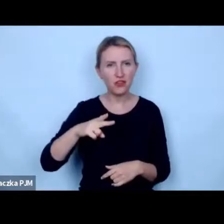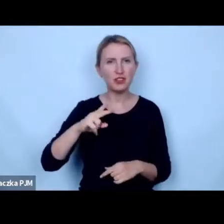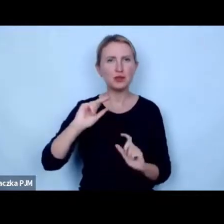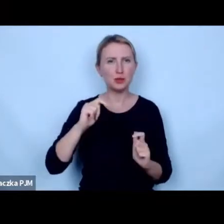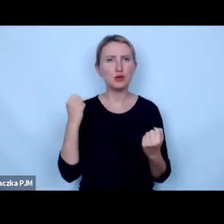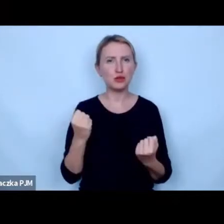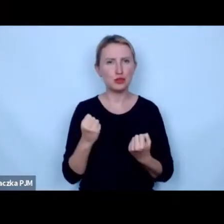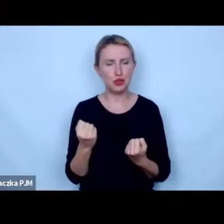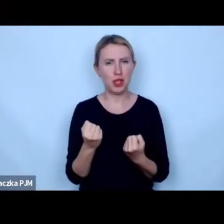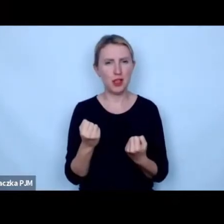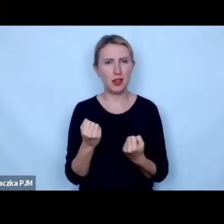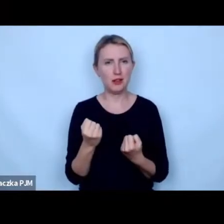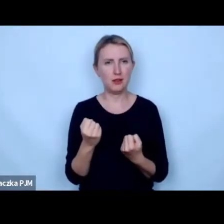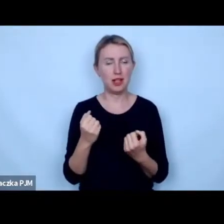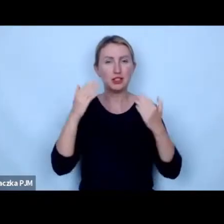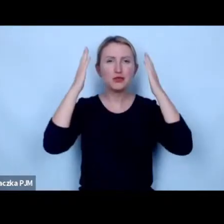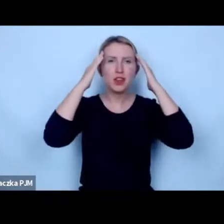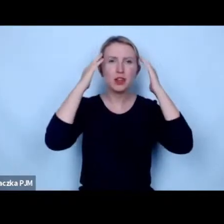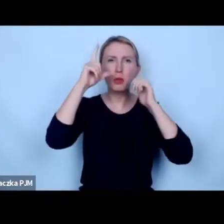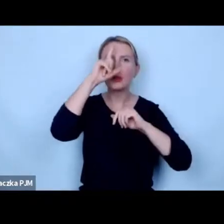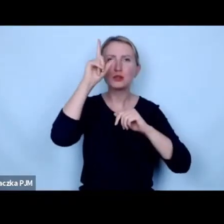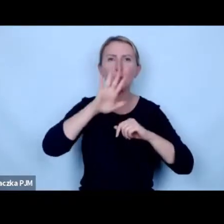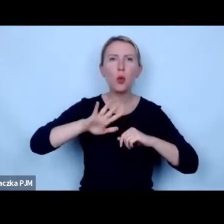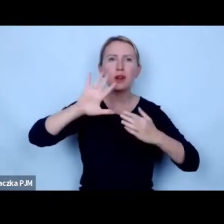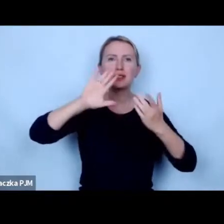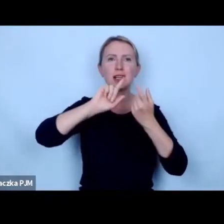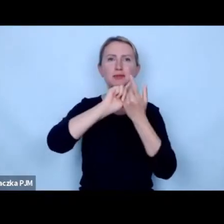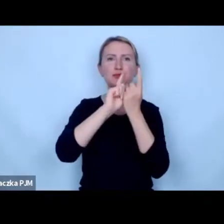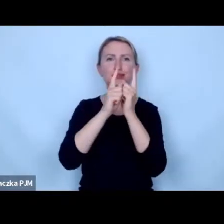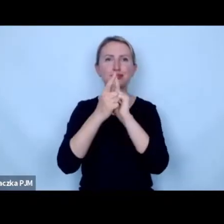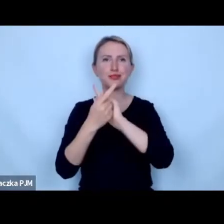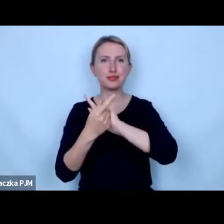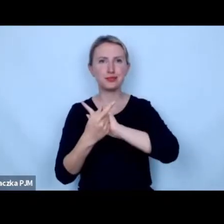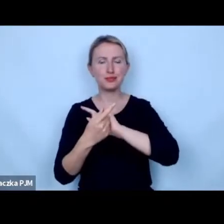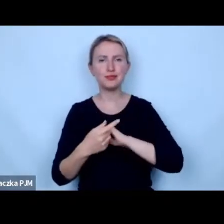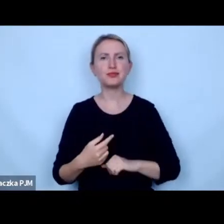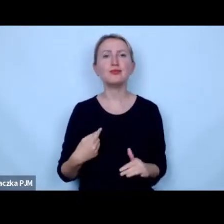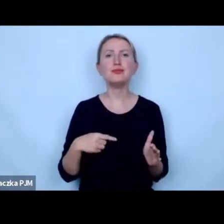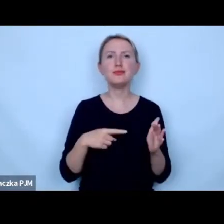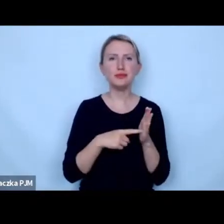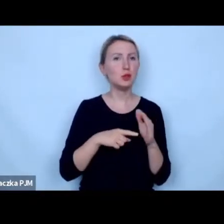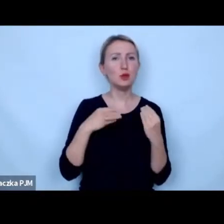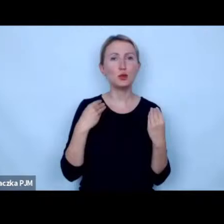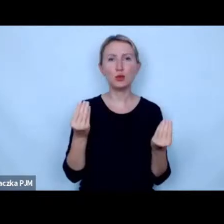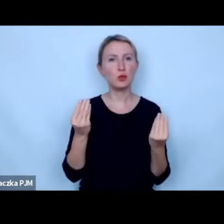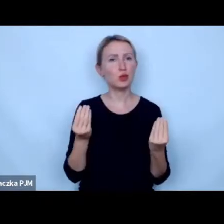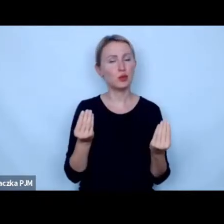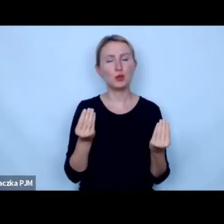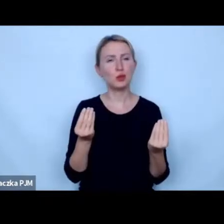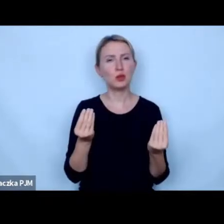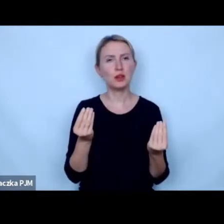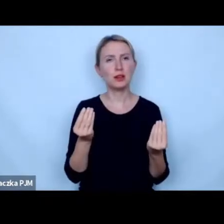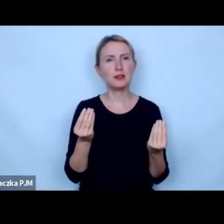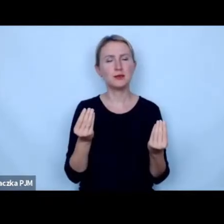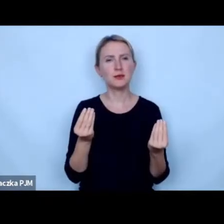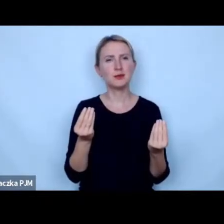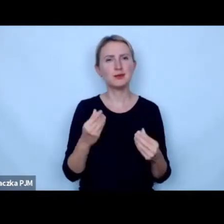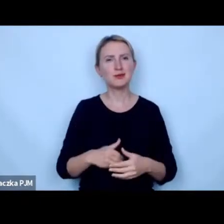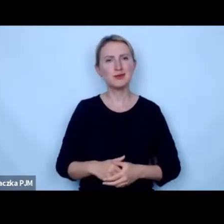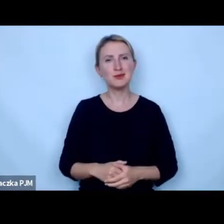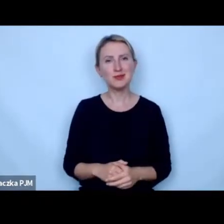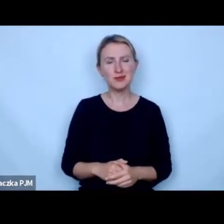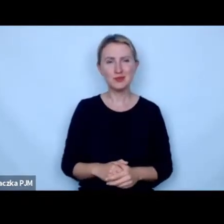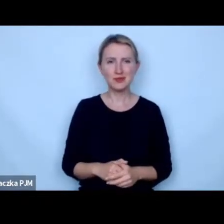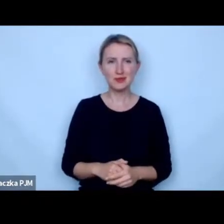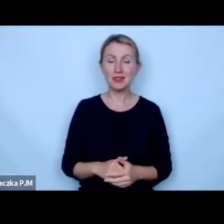jak świadomość społeczna się zmienia to jest coś niesamowitego i w